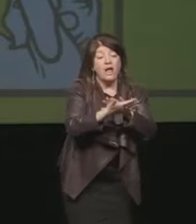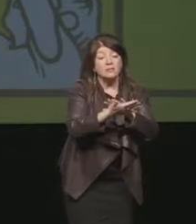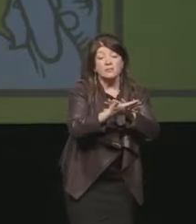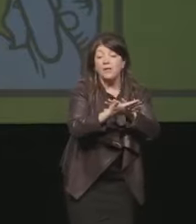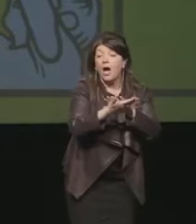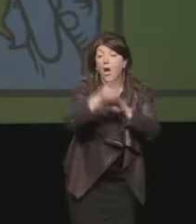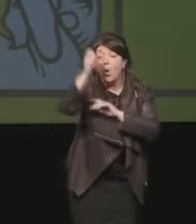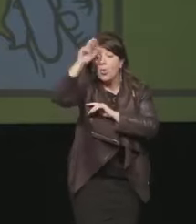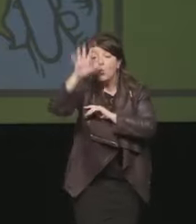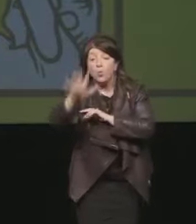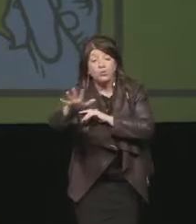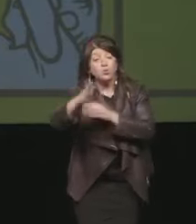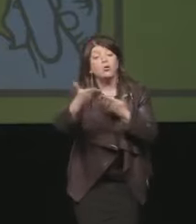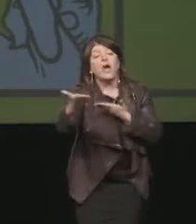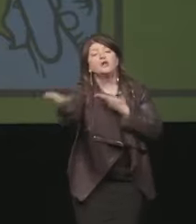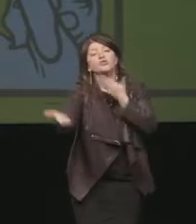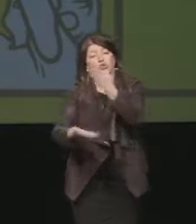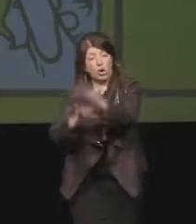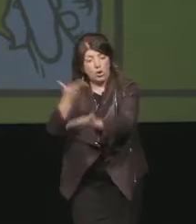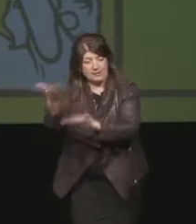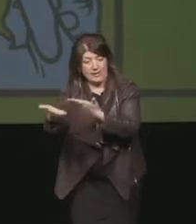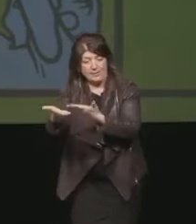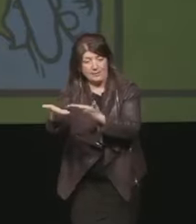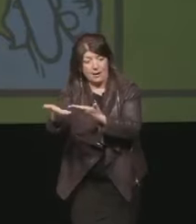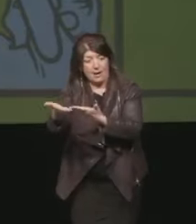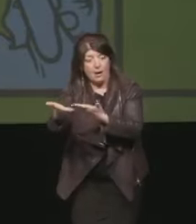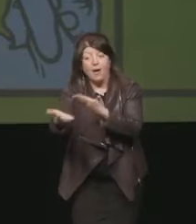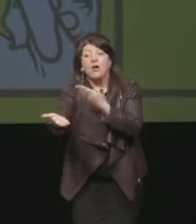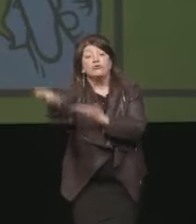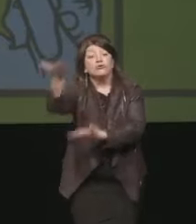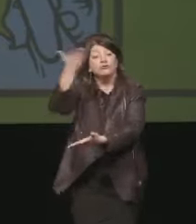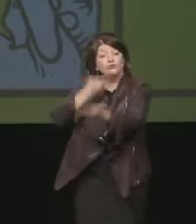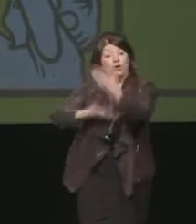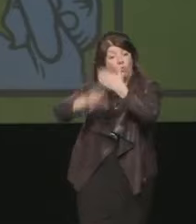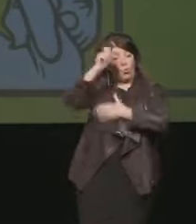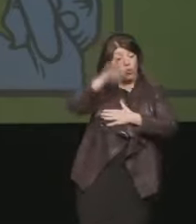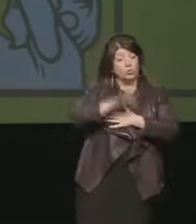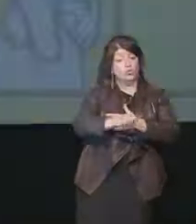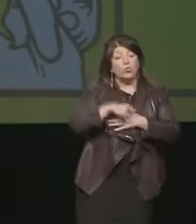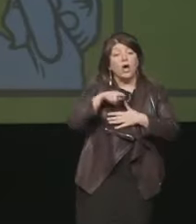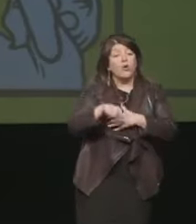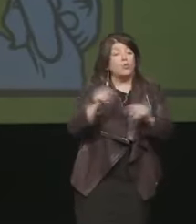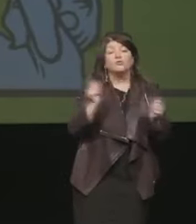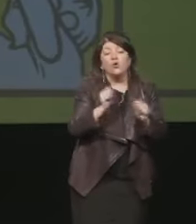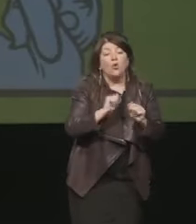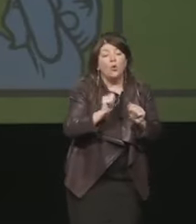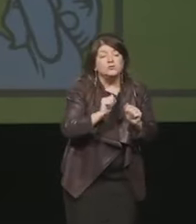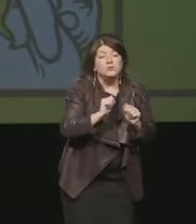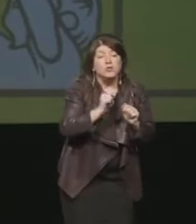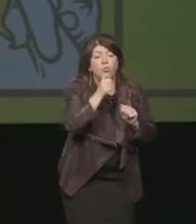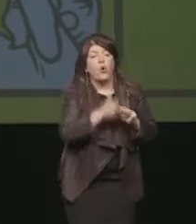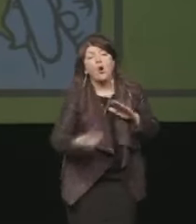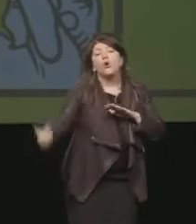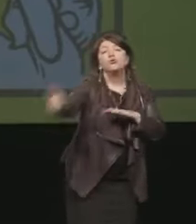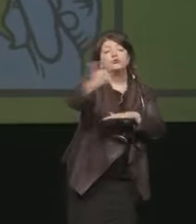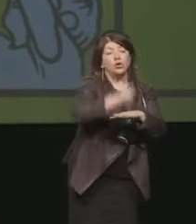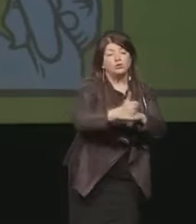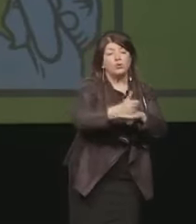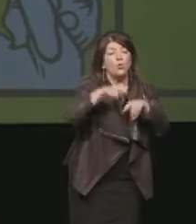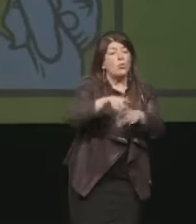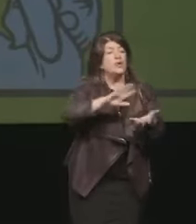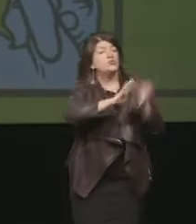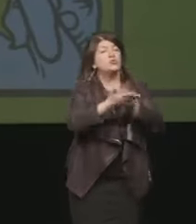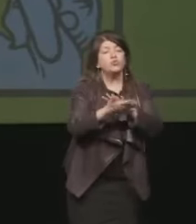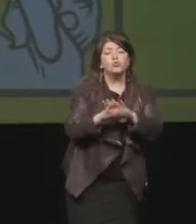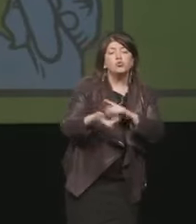essenziale per comprendere i mutamenti profondi del presente, insostituibile patrimonio comune, garanzia